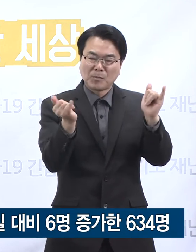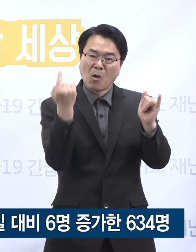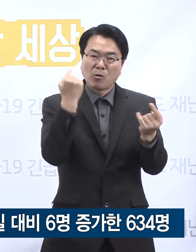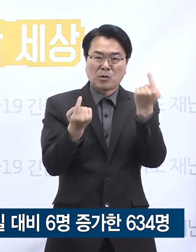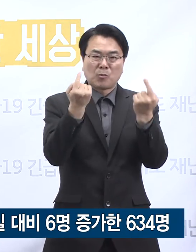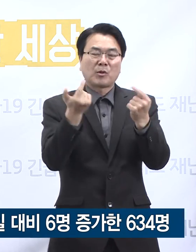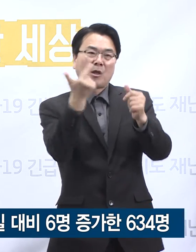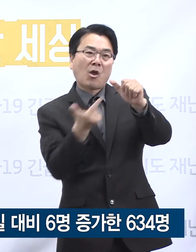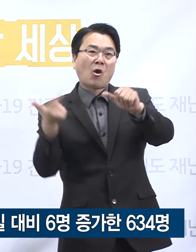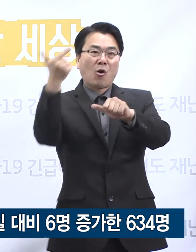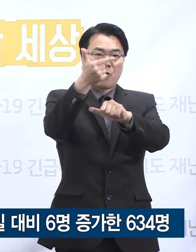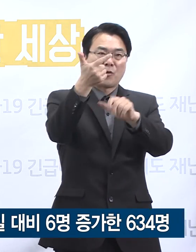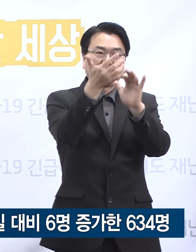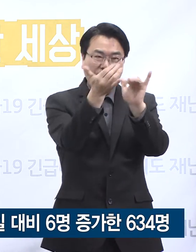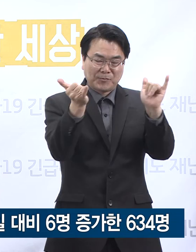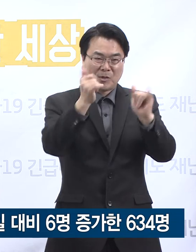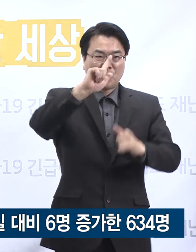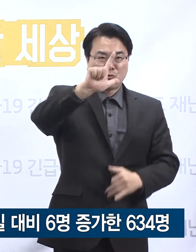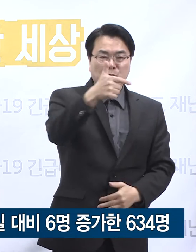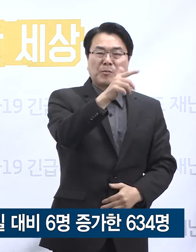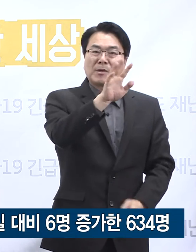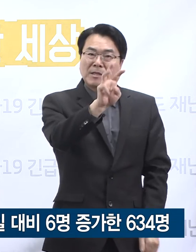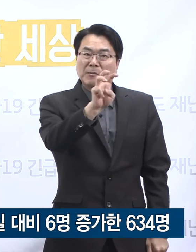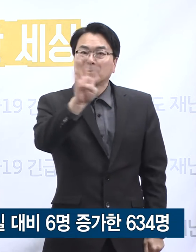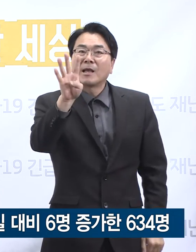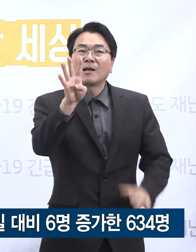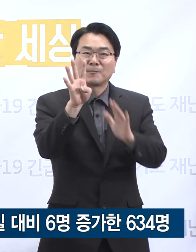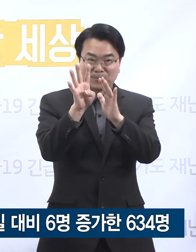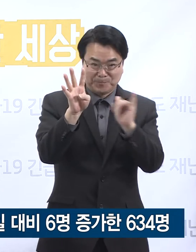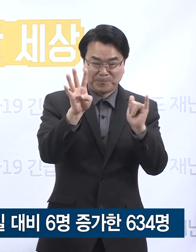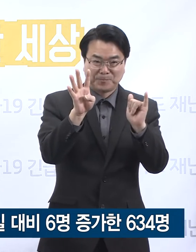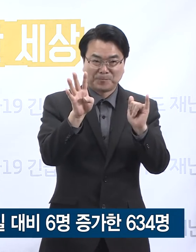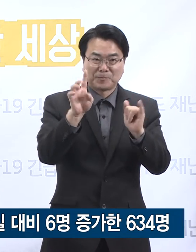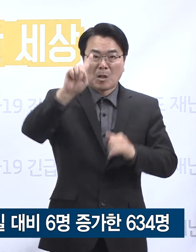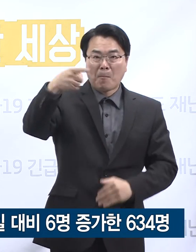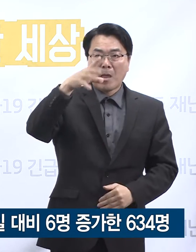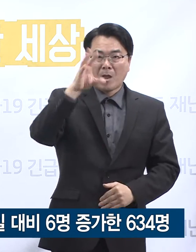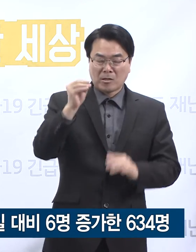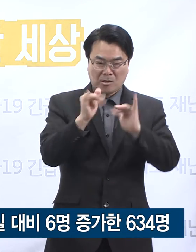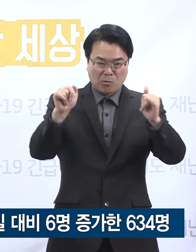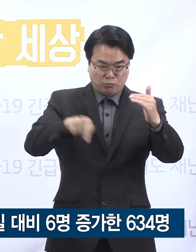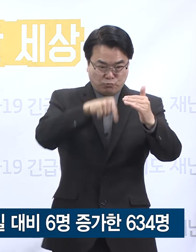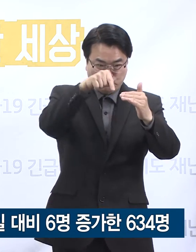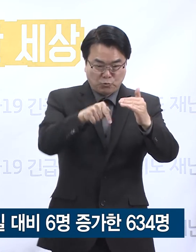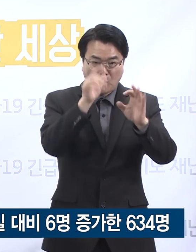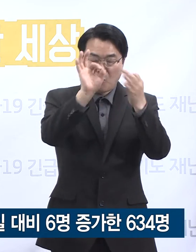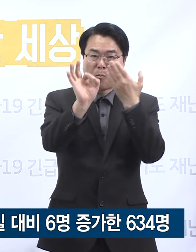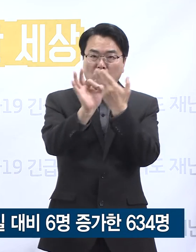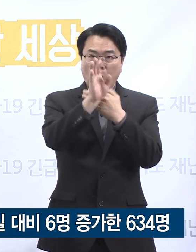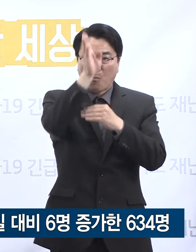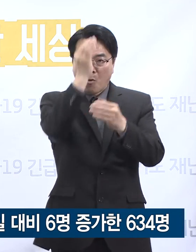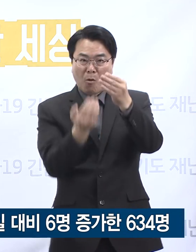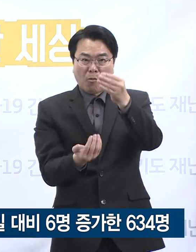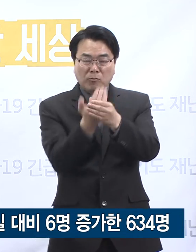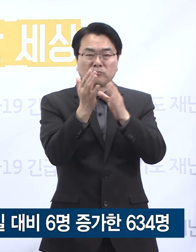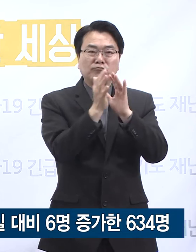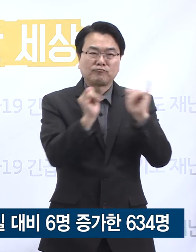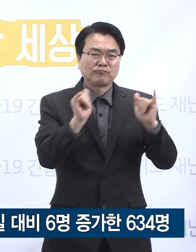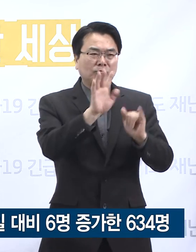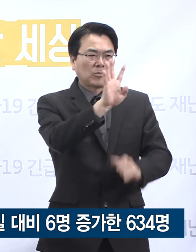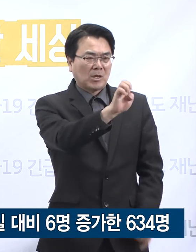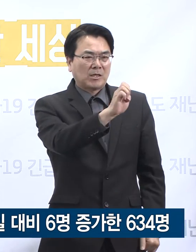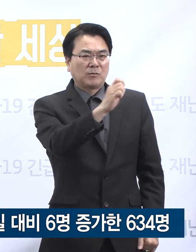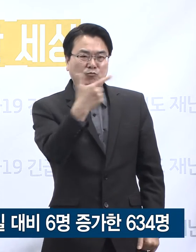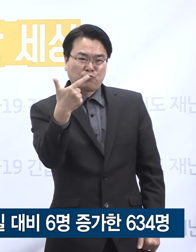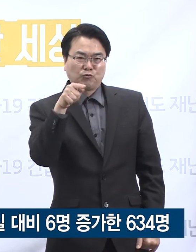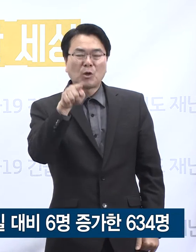6명이 증가한 총 634명입니다. 인구 100만 명당 확진자 발생 수는 46.1명으로